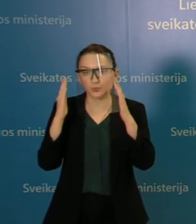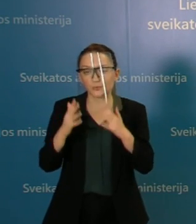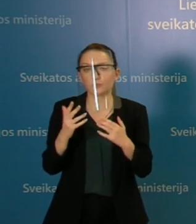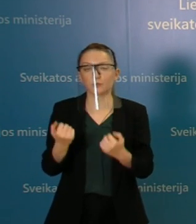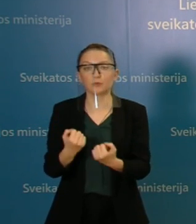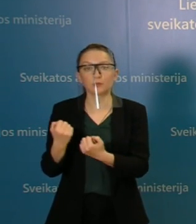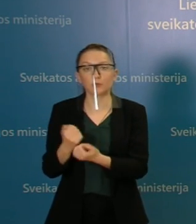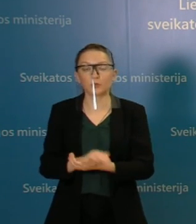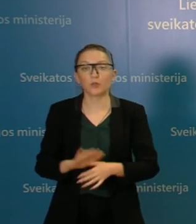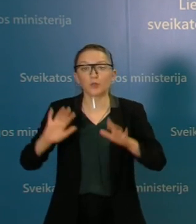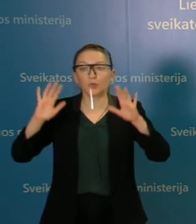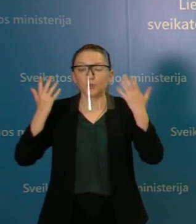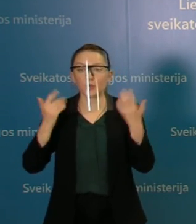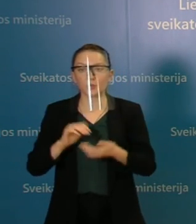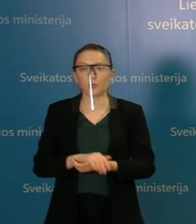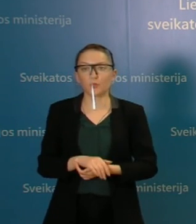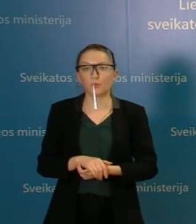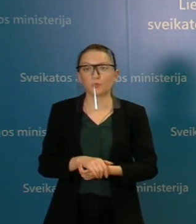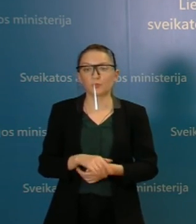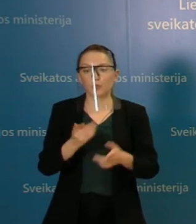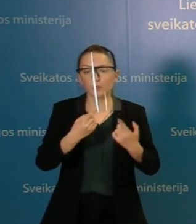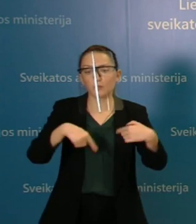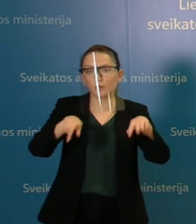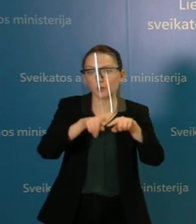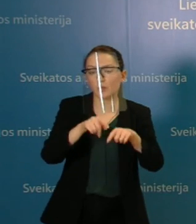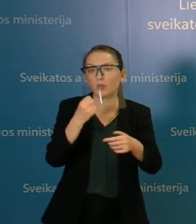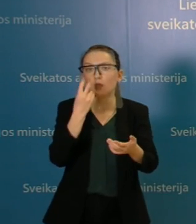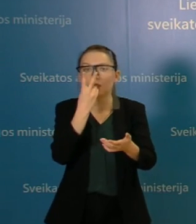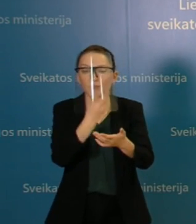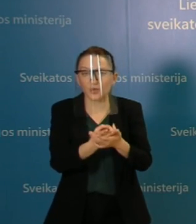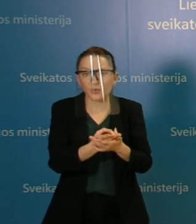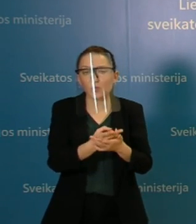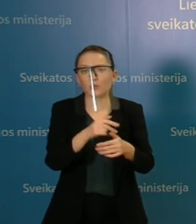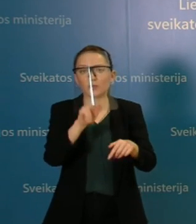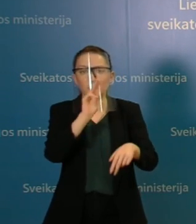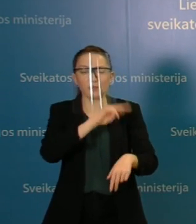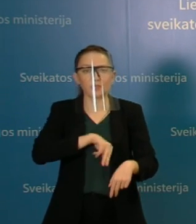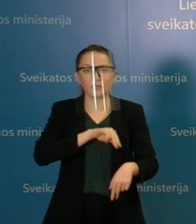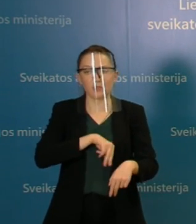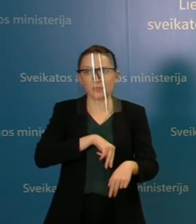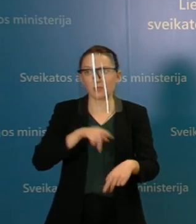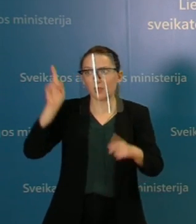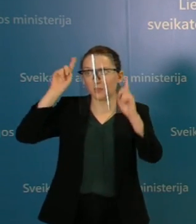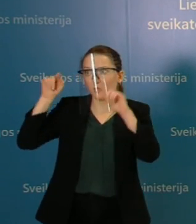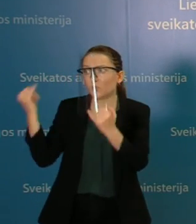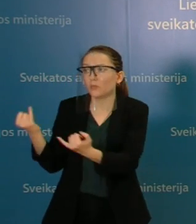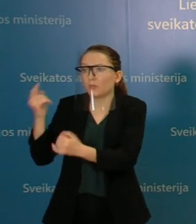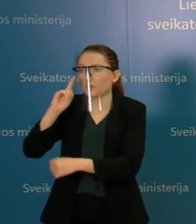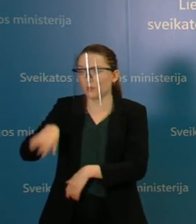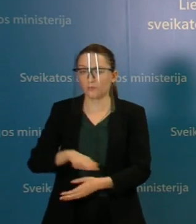jeigu nustos funkcionuoti kritiniai sektoriai, niekam nebėl bus reikalingas ir pasilinksminimas sektorius.